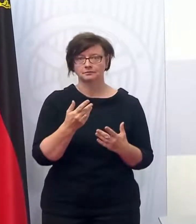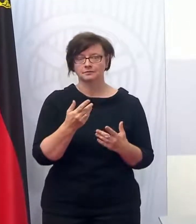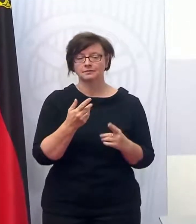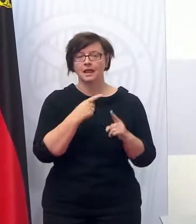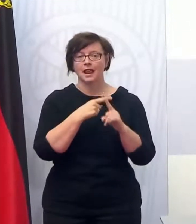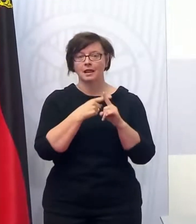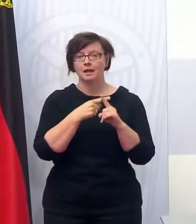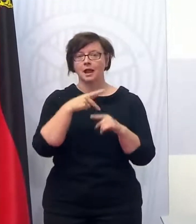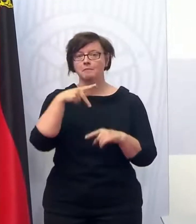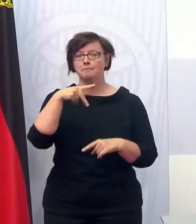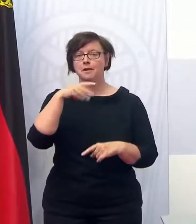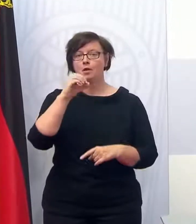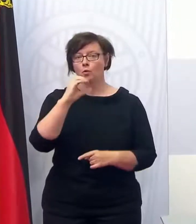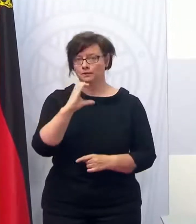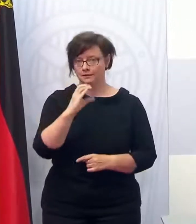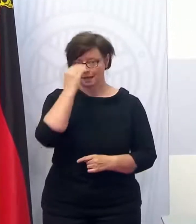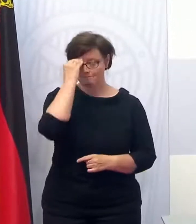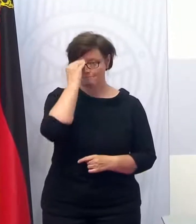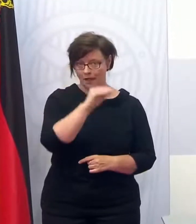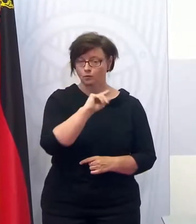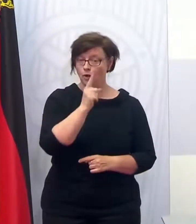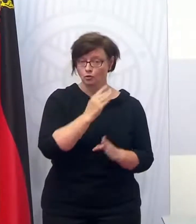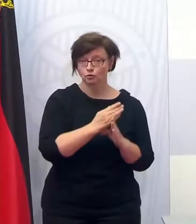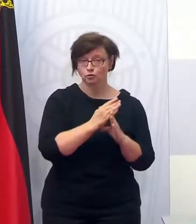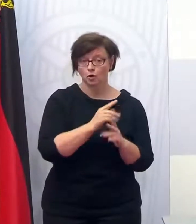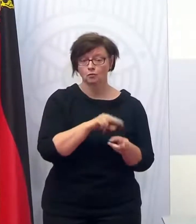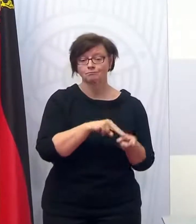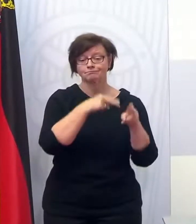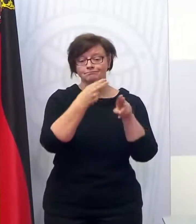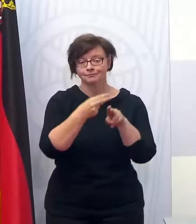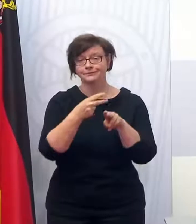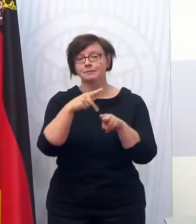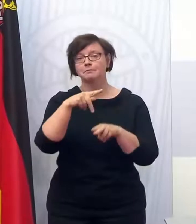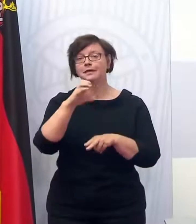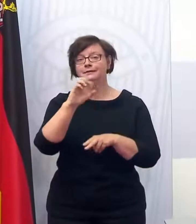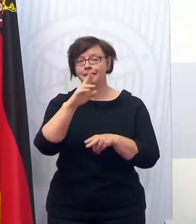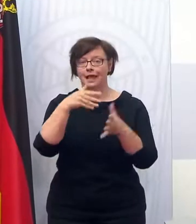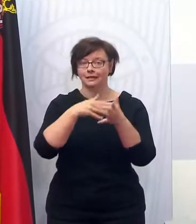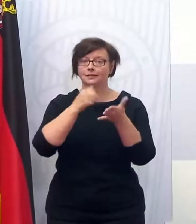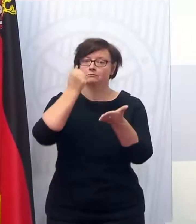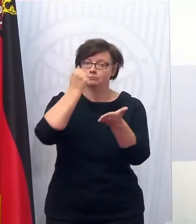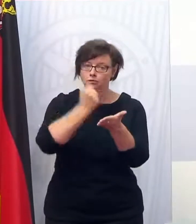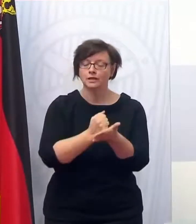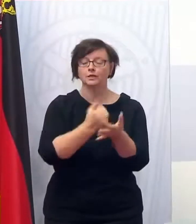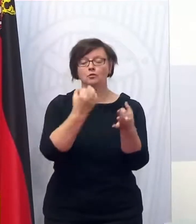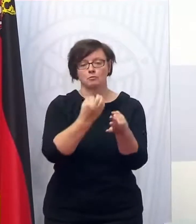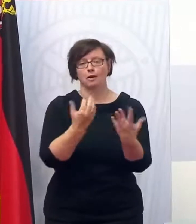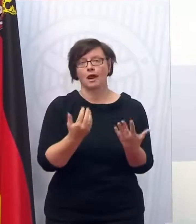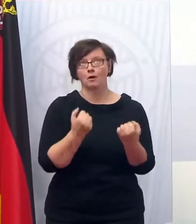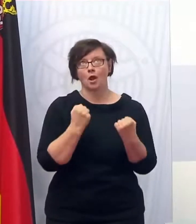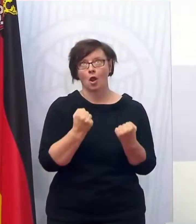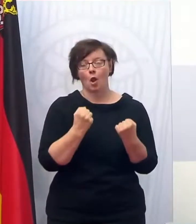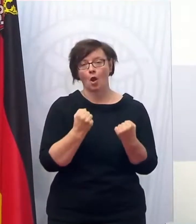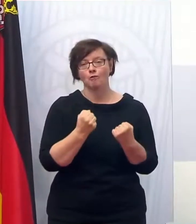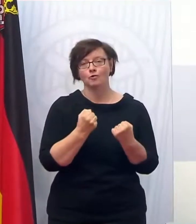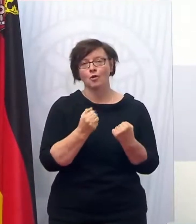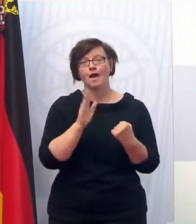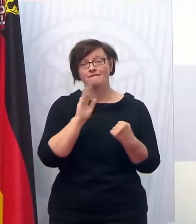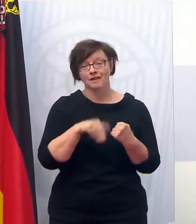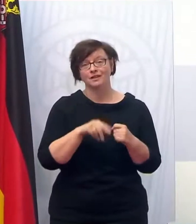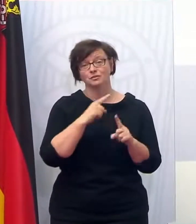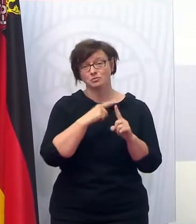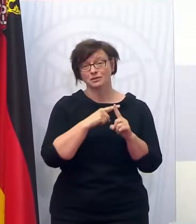POC-Meldungen. Und die müssen dann ja PCR bestätigt werden. In der einen oder anderen Hoffnung, dass es ein falsch